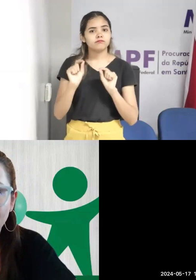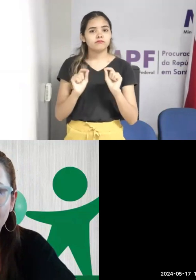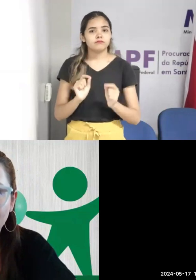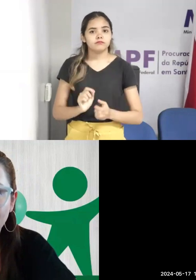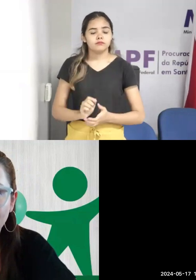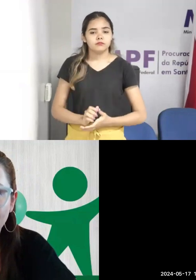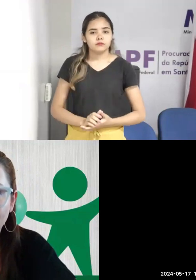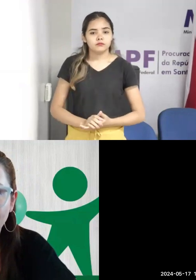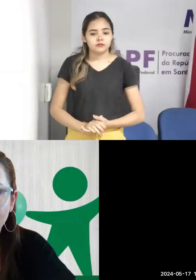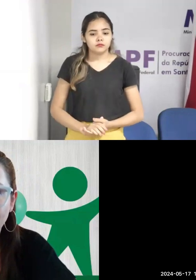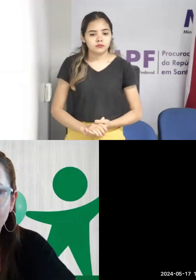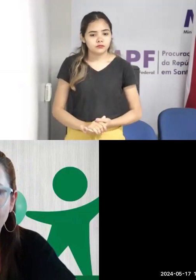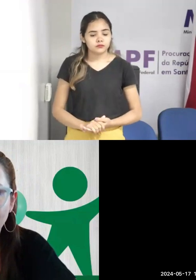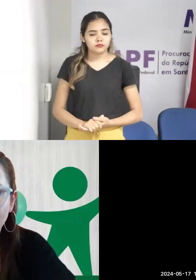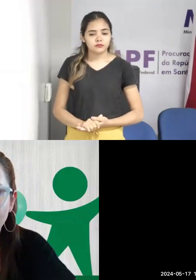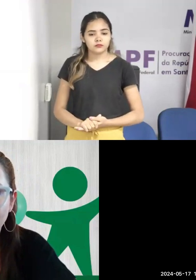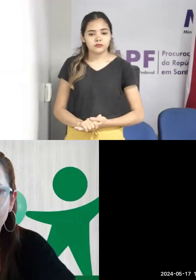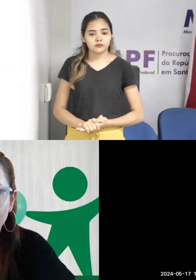sociedade civil,